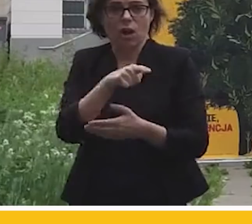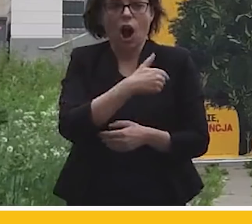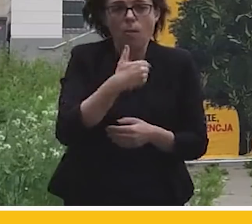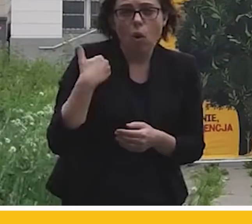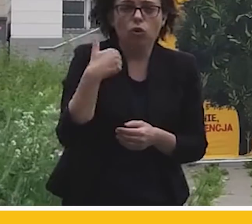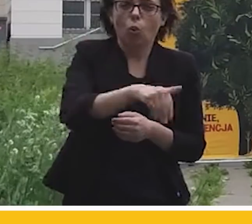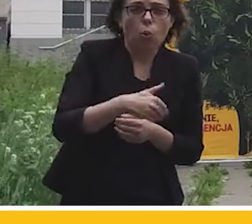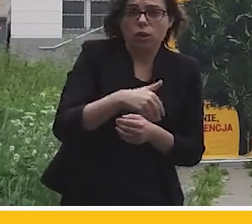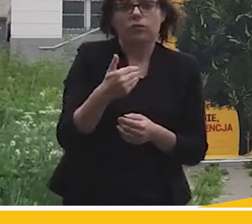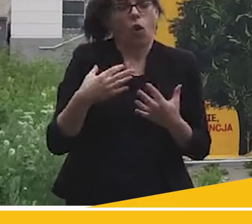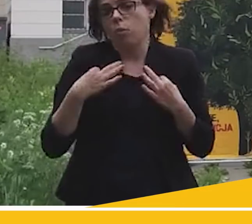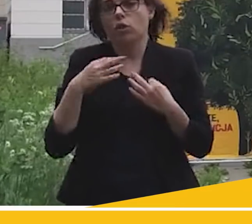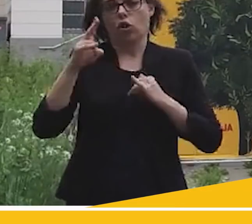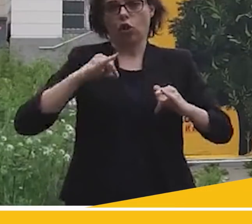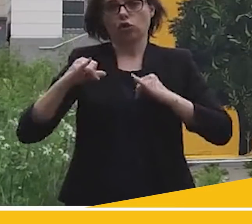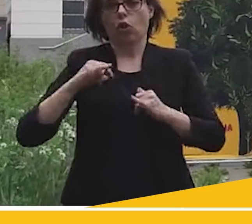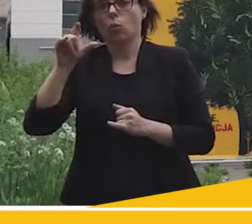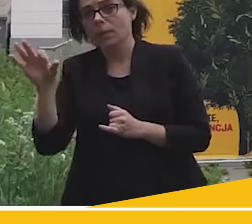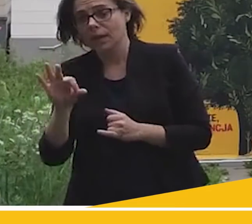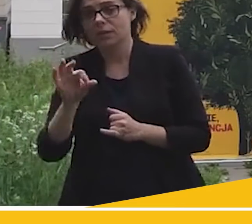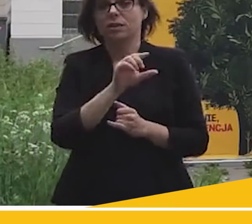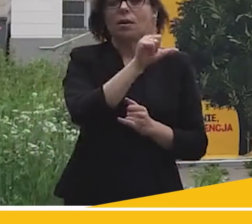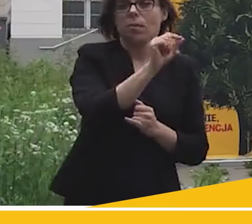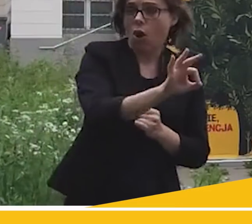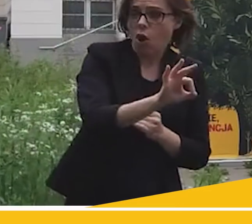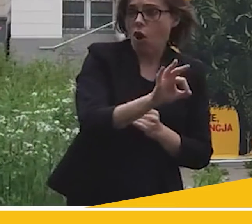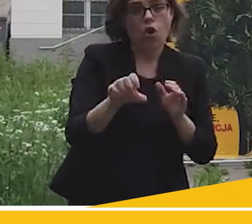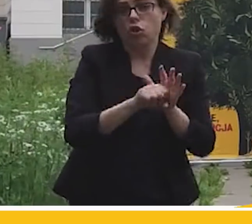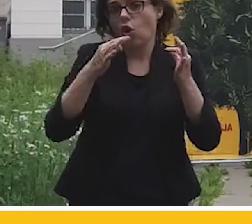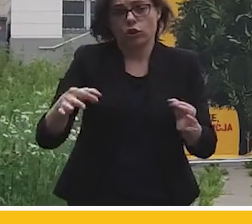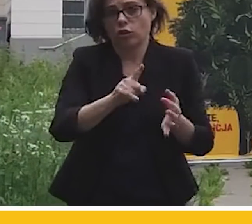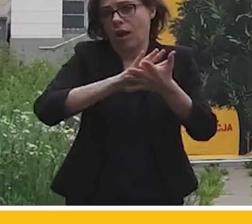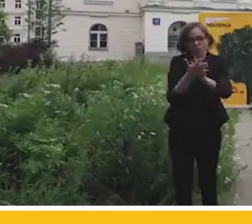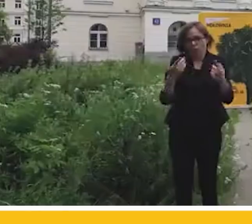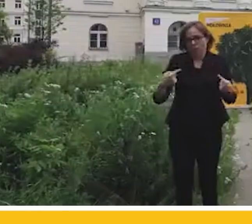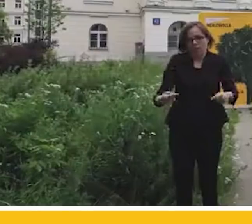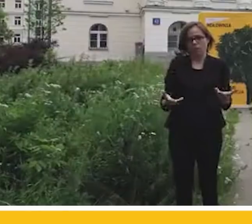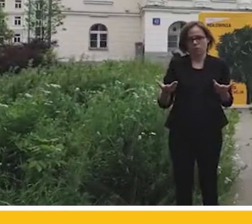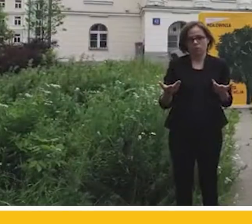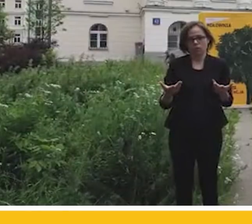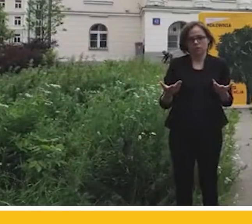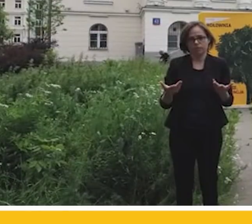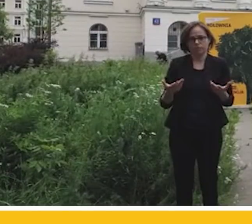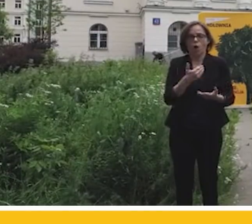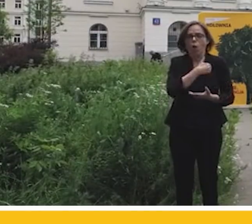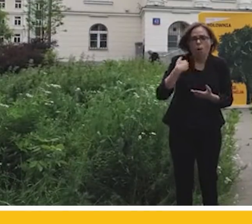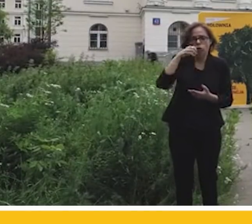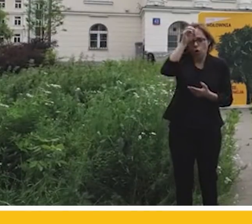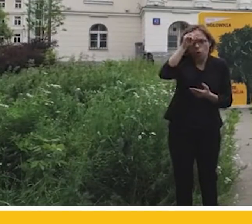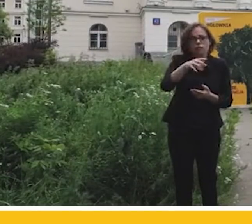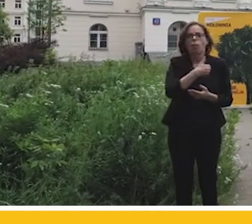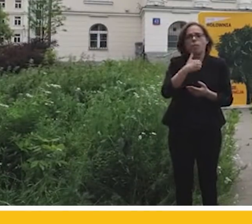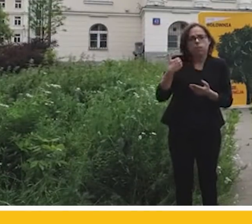tego, czy rządził PiS, czy Platforma, nie zostało do tej pory zreformowane? Tragedią polskiego górnictwa, polskiej